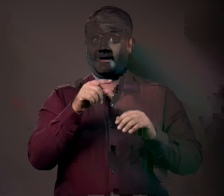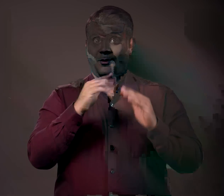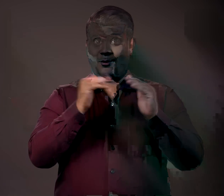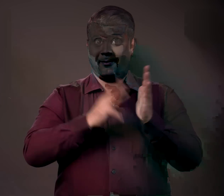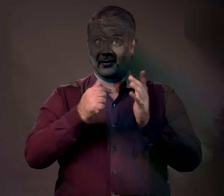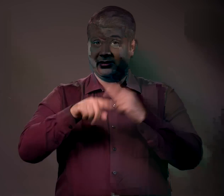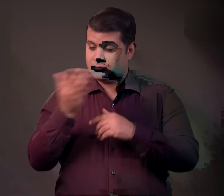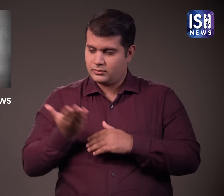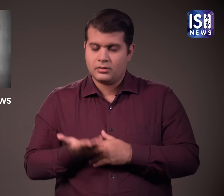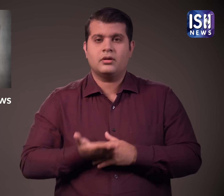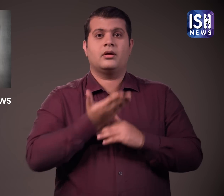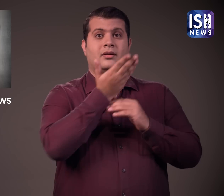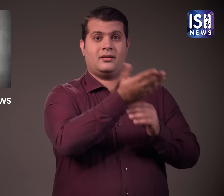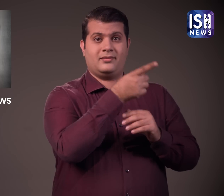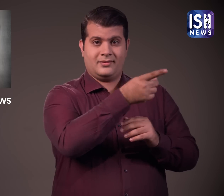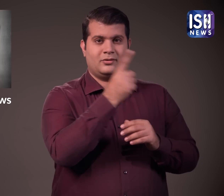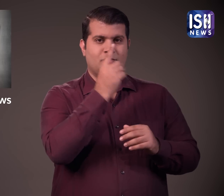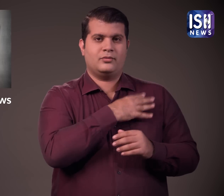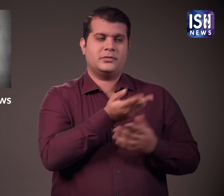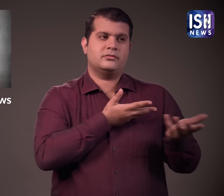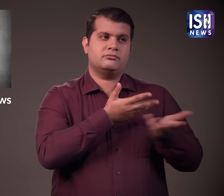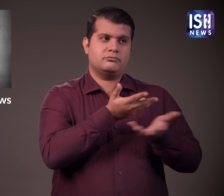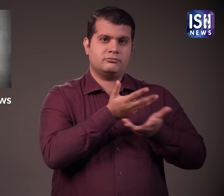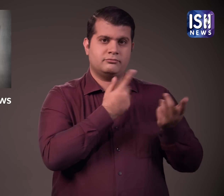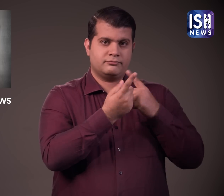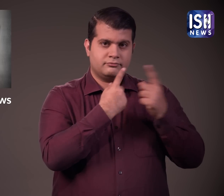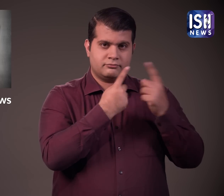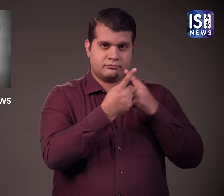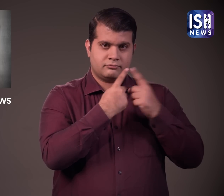राश्ट्रपती ने 10 अप्रेल 2023 को दया याचिका खारिच कर दी थी